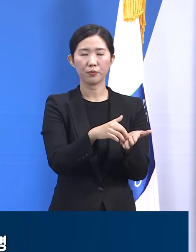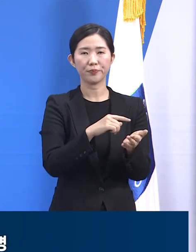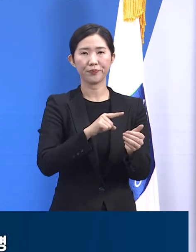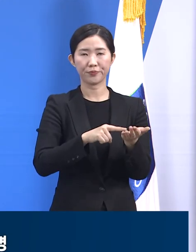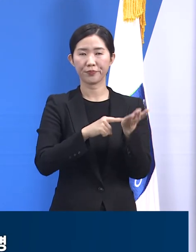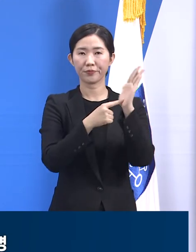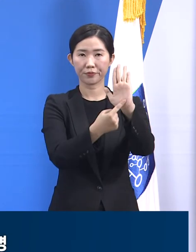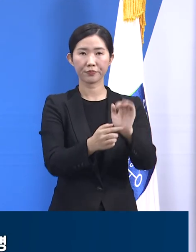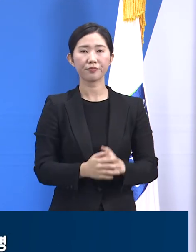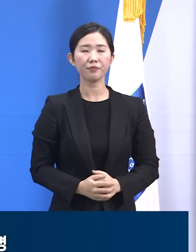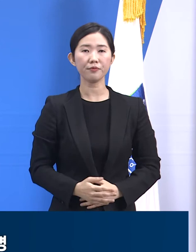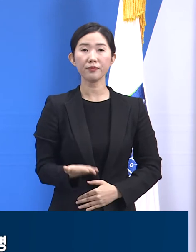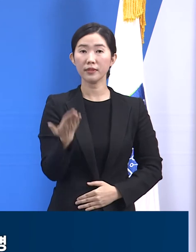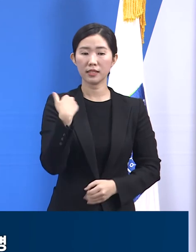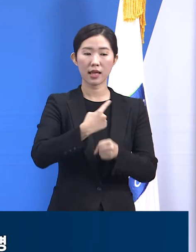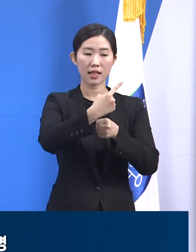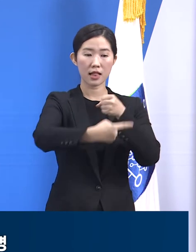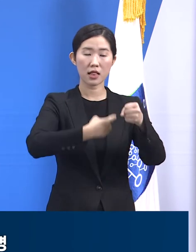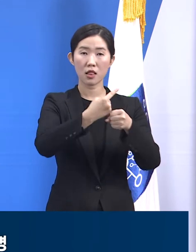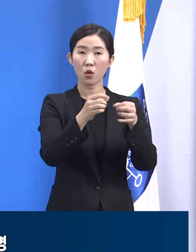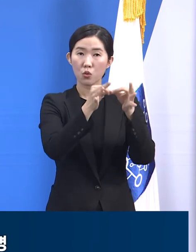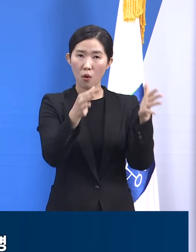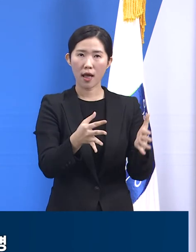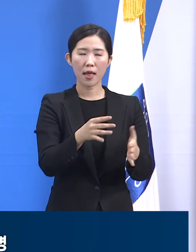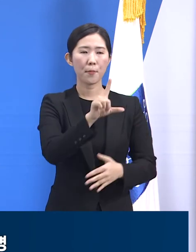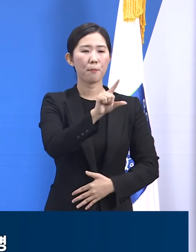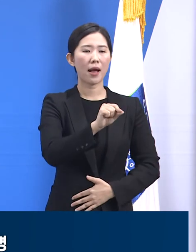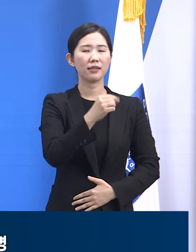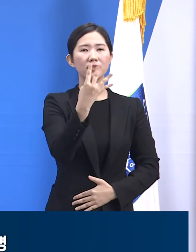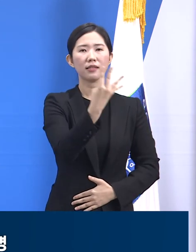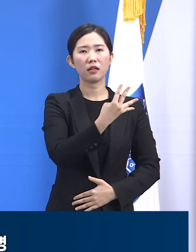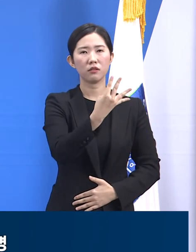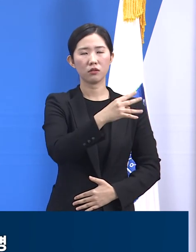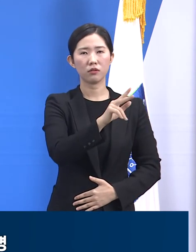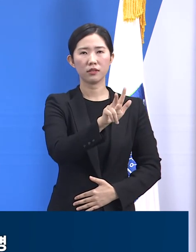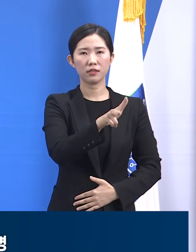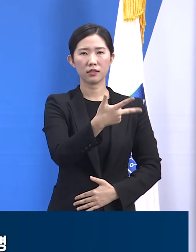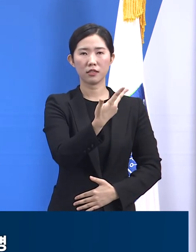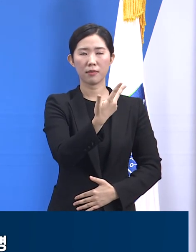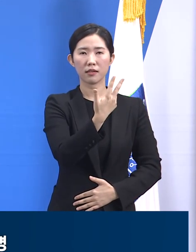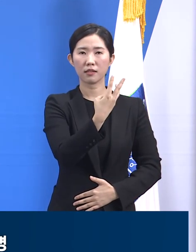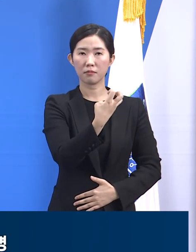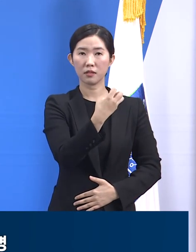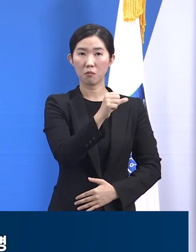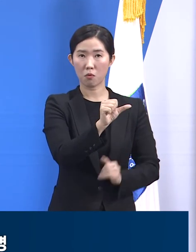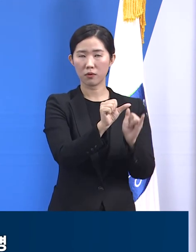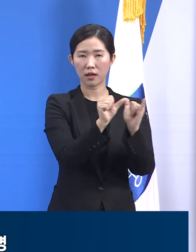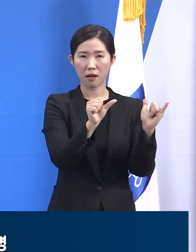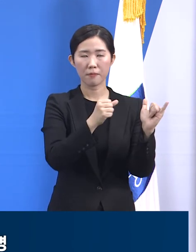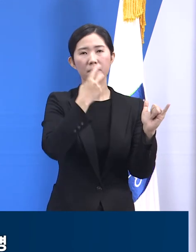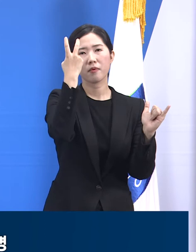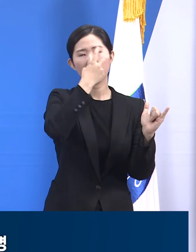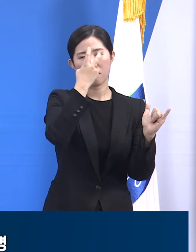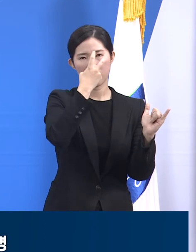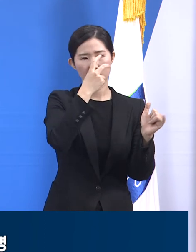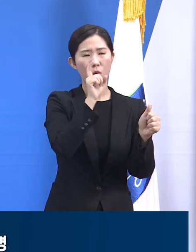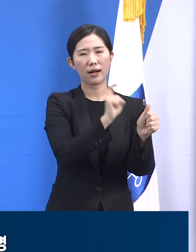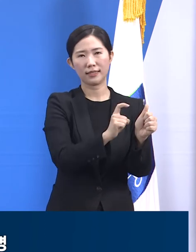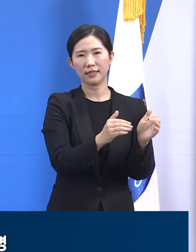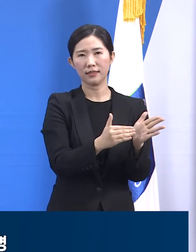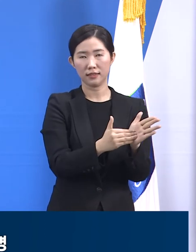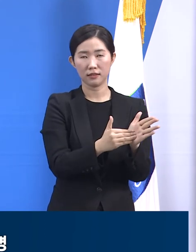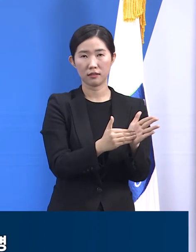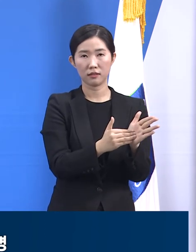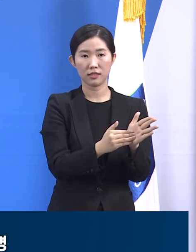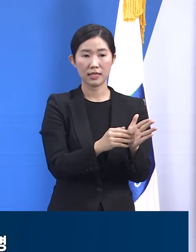경기도에서 지난 1년간 총 14,735명이 코로나19 진단을 받았습니다. 인구